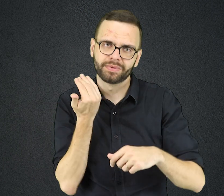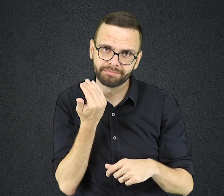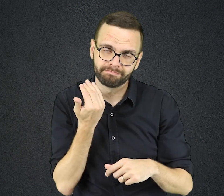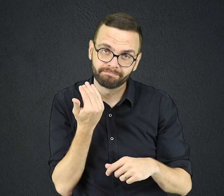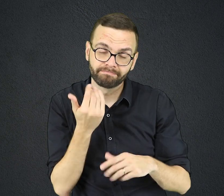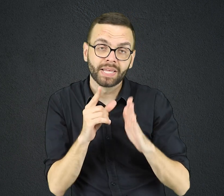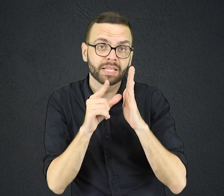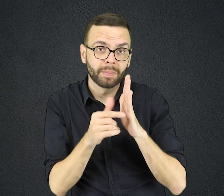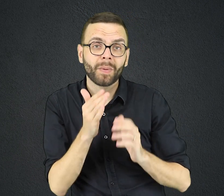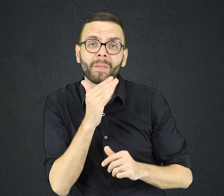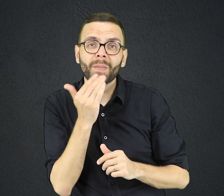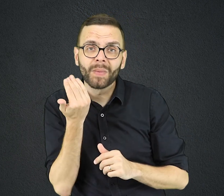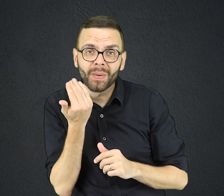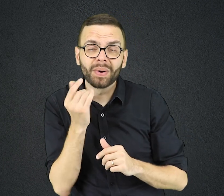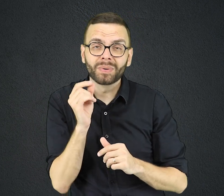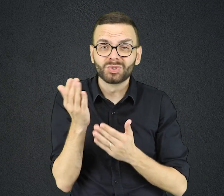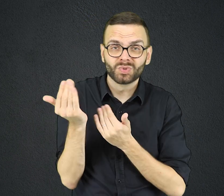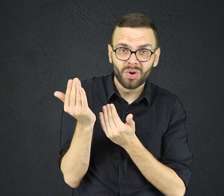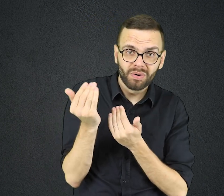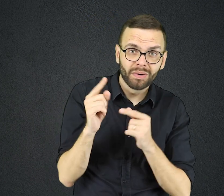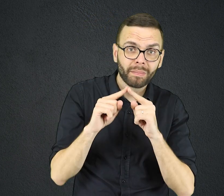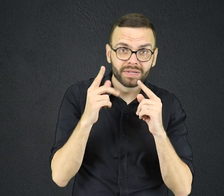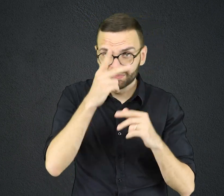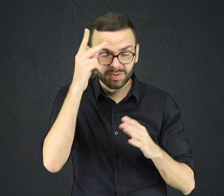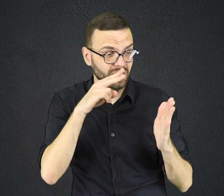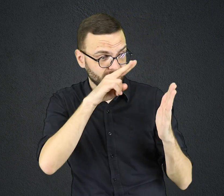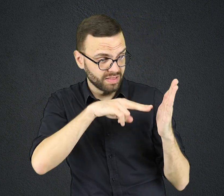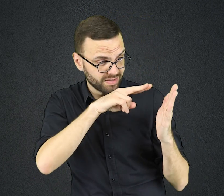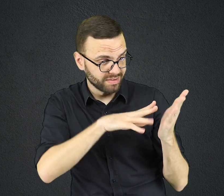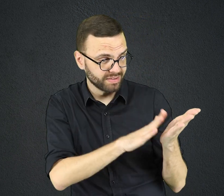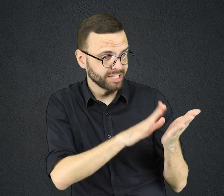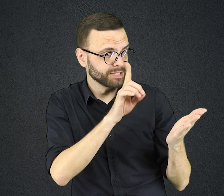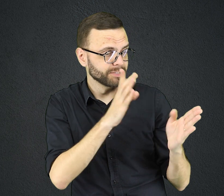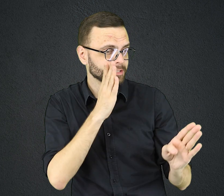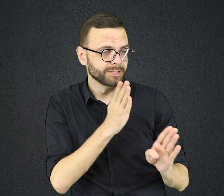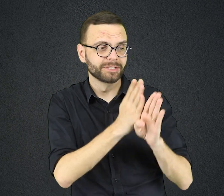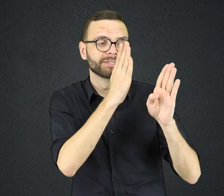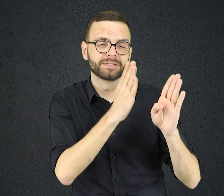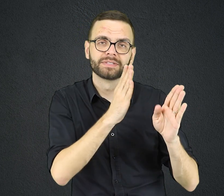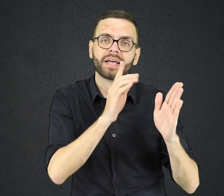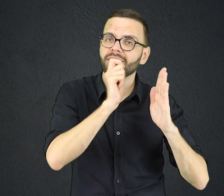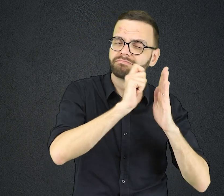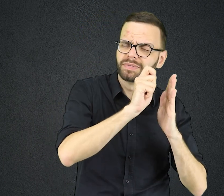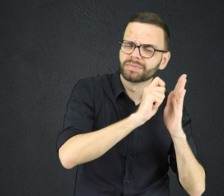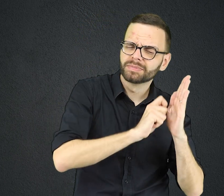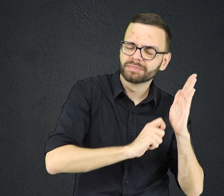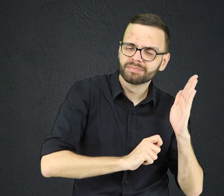Após sua morte, alguém teria examinado a Bíblia dele e descoberto as seguintes palavras anotadas nas